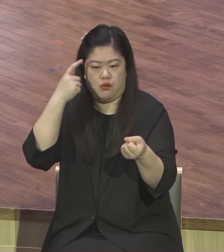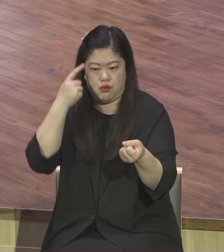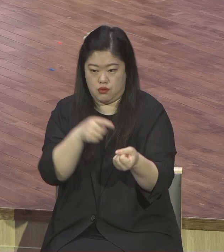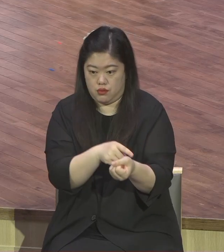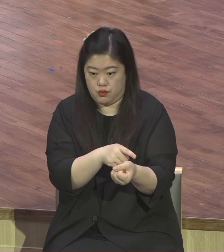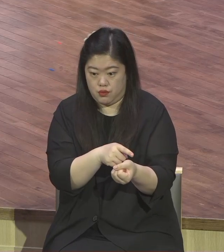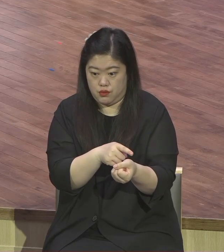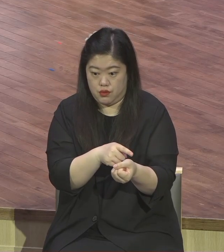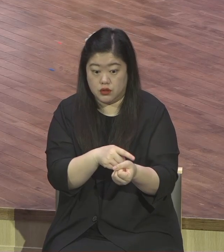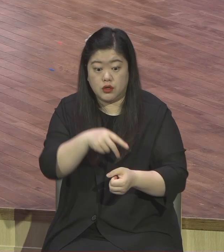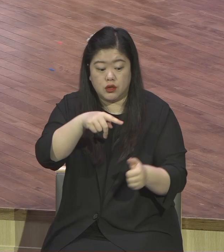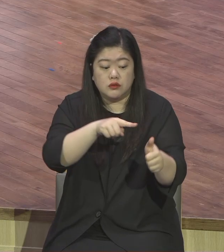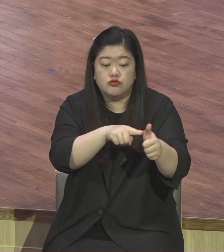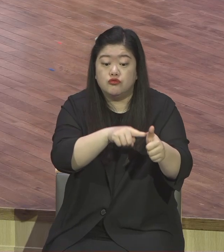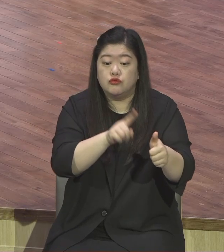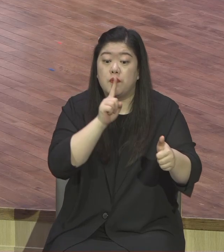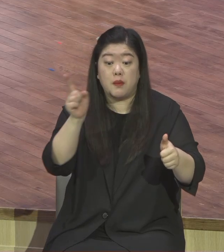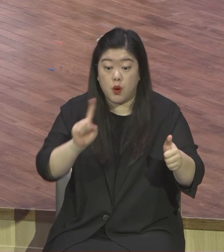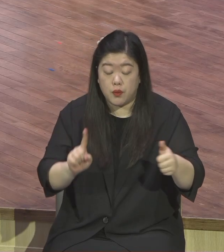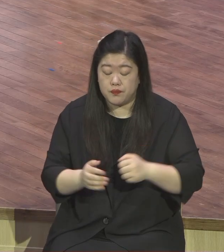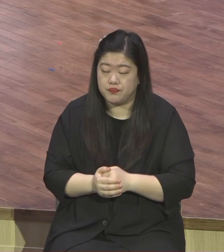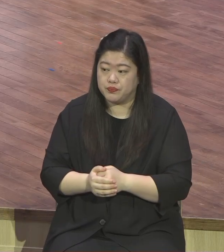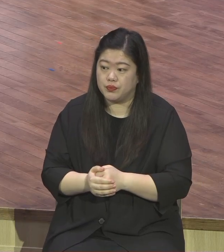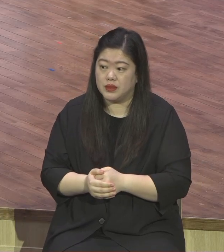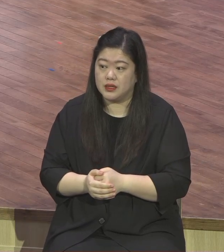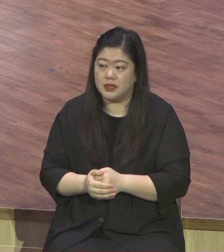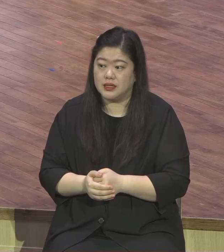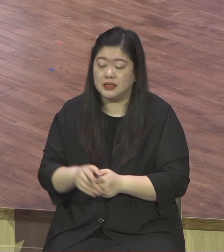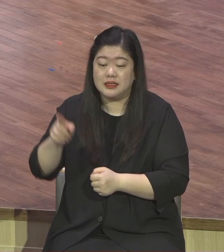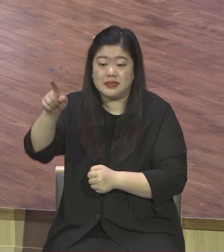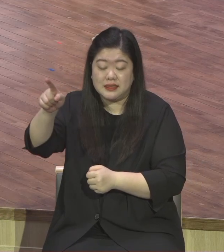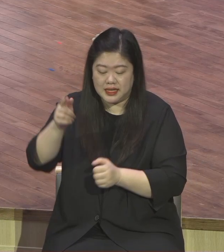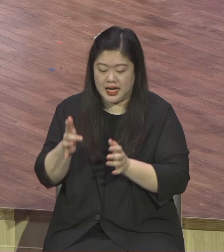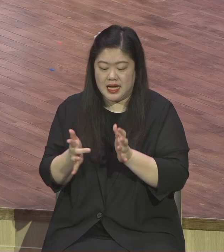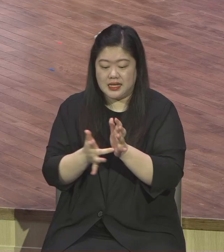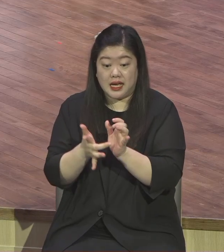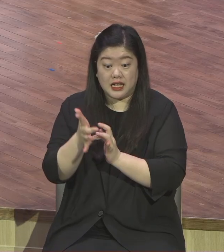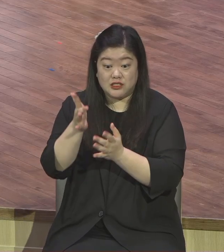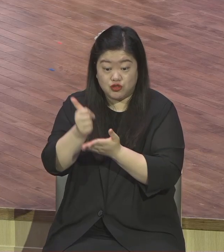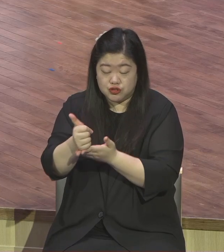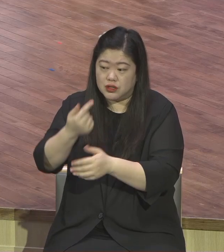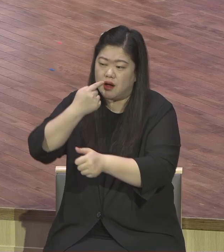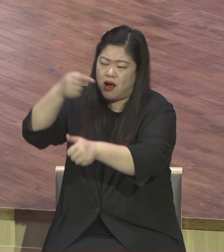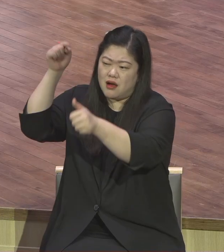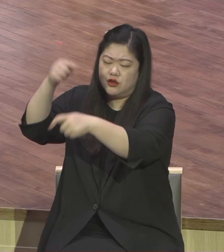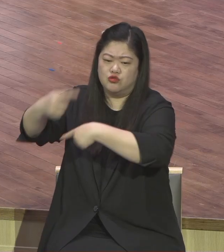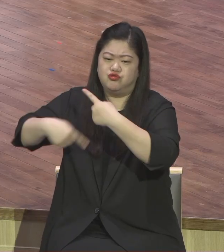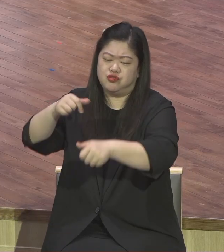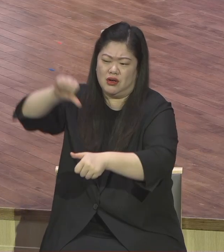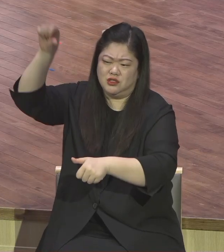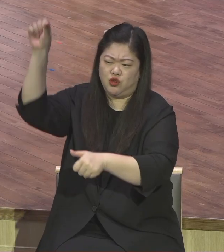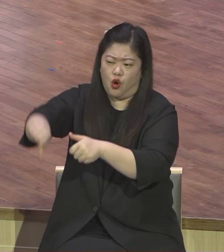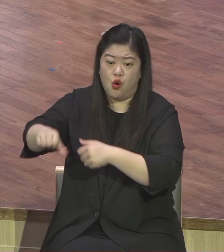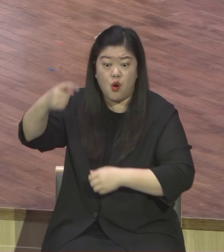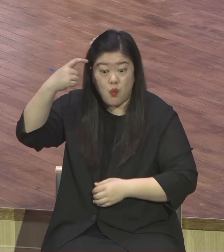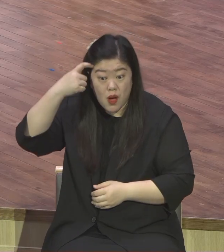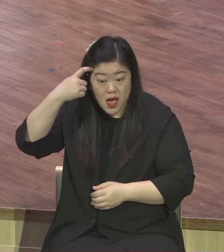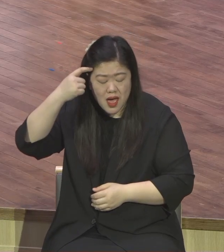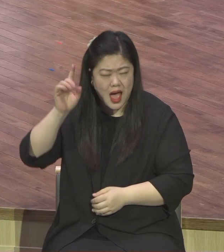사건은 인간 예수가 임박한 죽음을 앞두고 이성을 잃었음을 보여주는